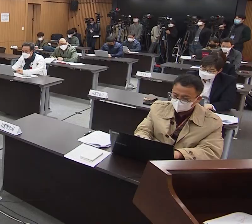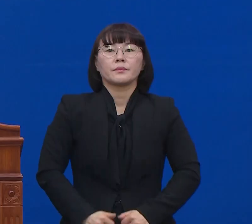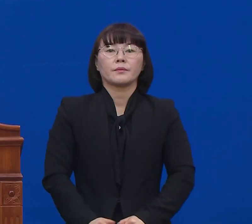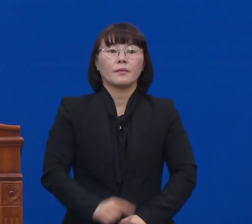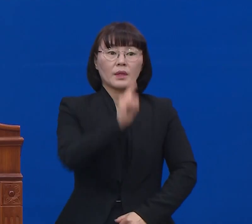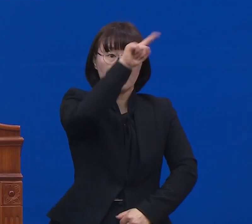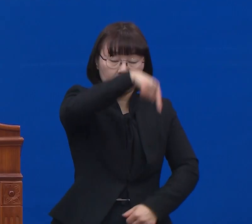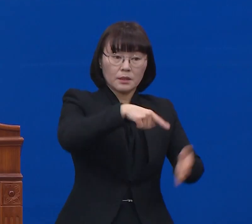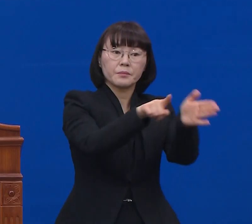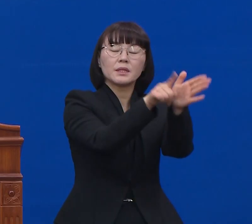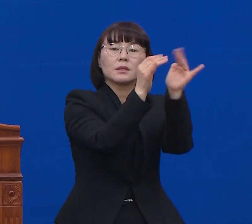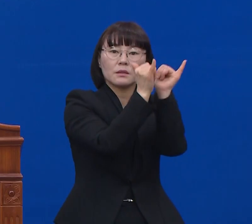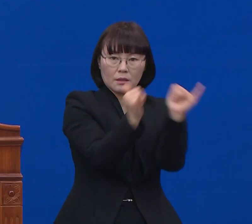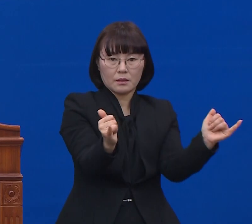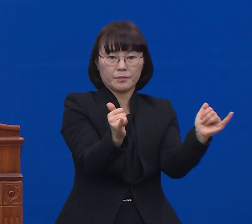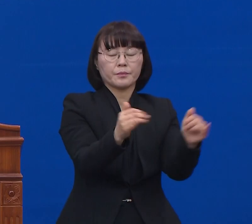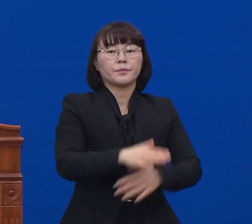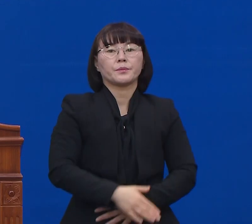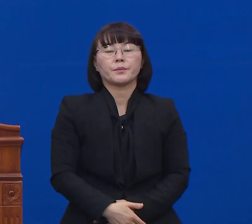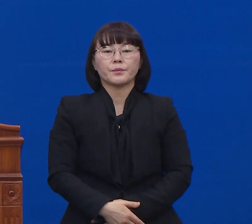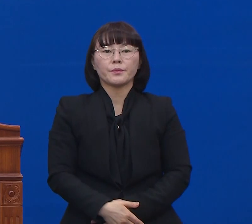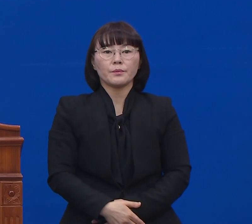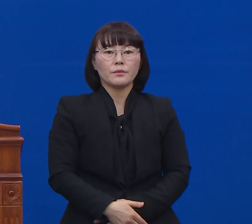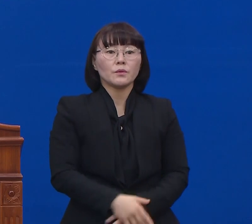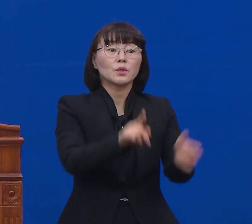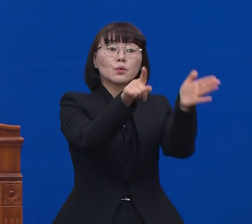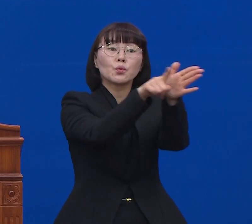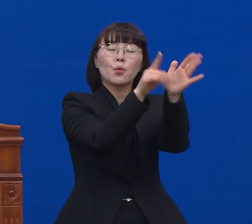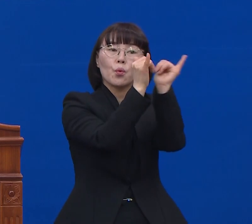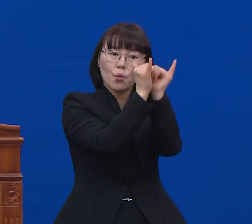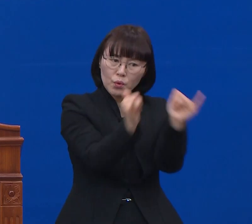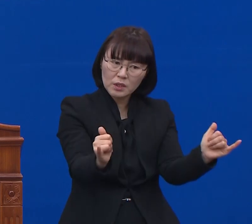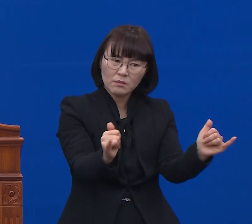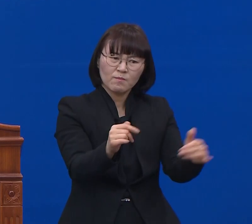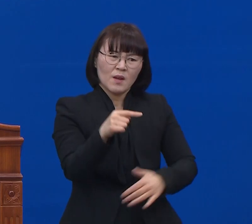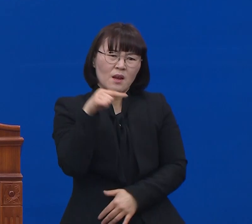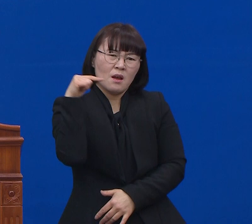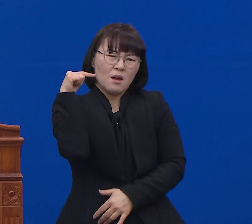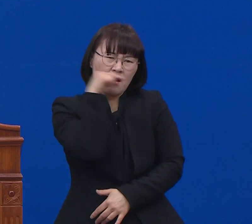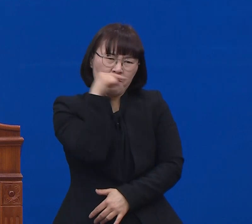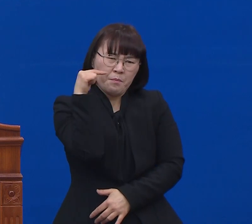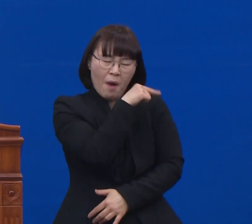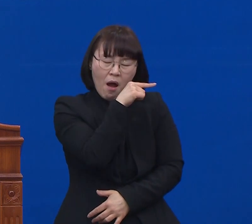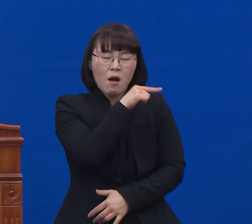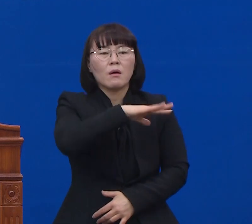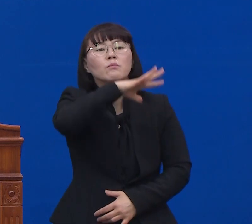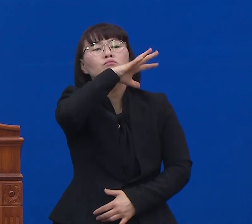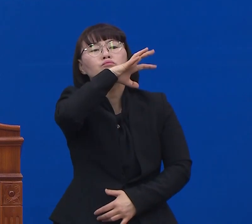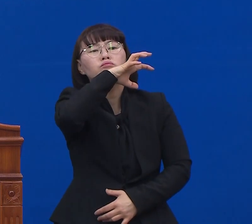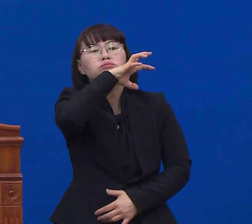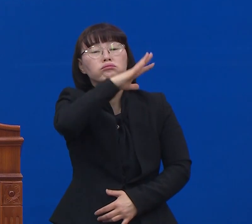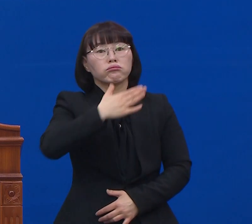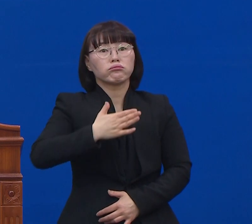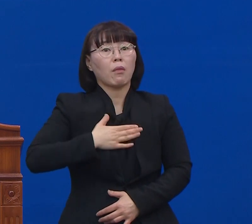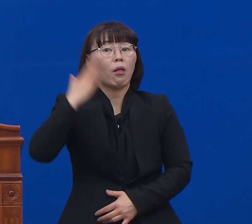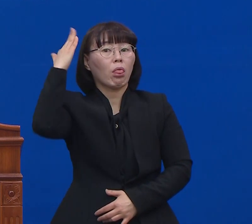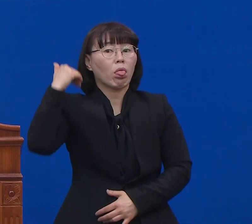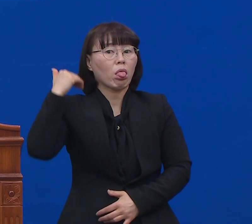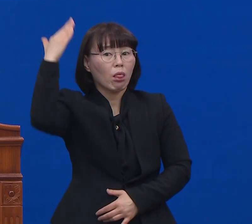신천지 교인들이 가혹하다라고 저는 듣지 못했습니다.